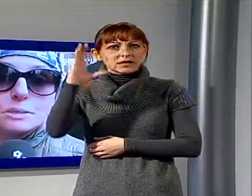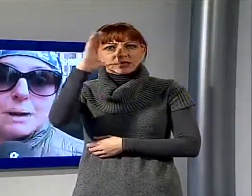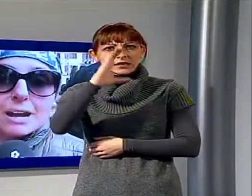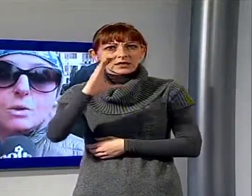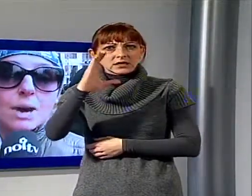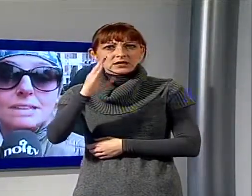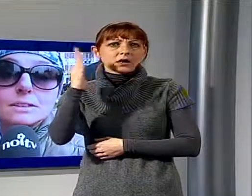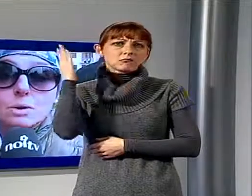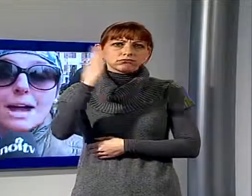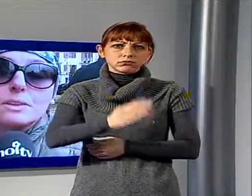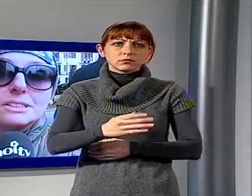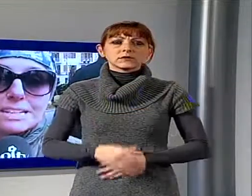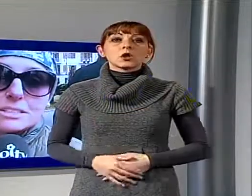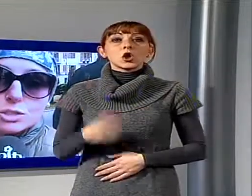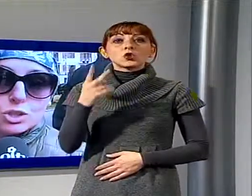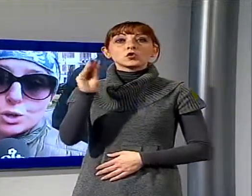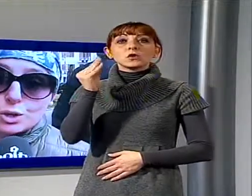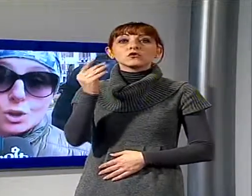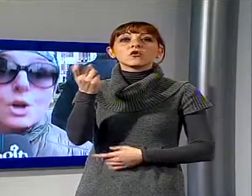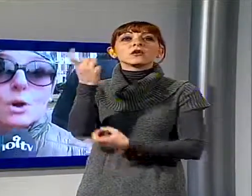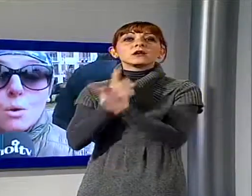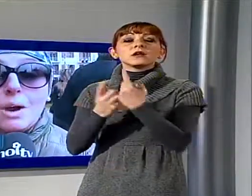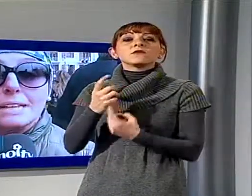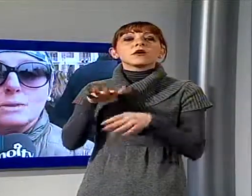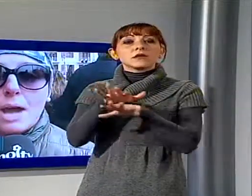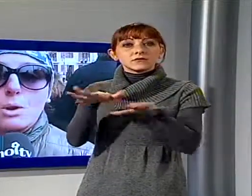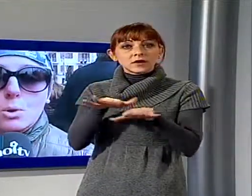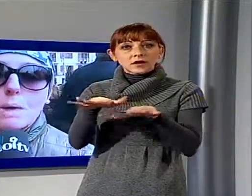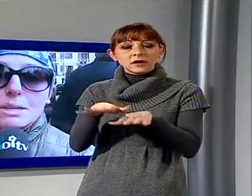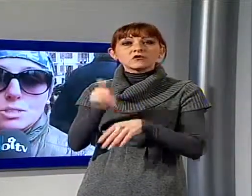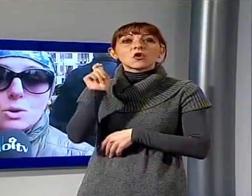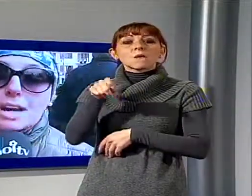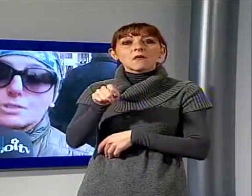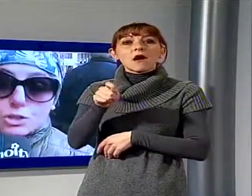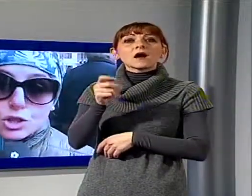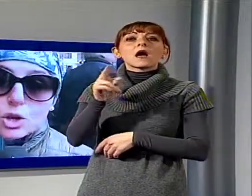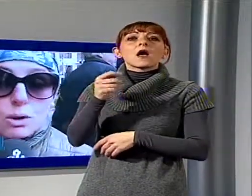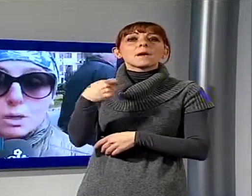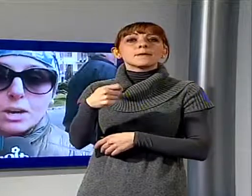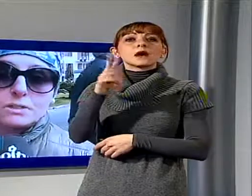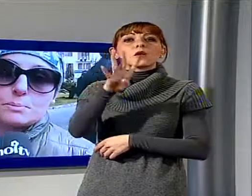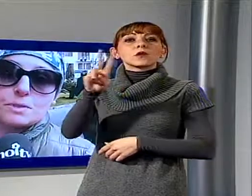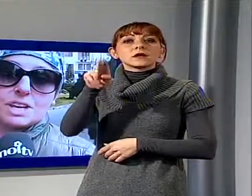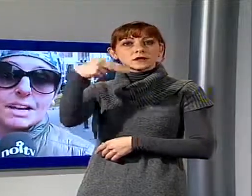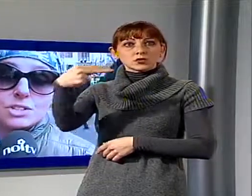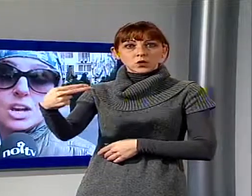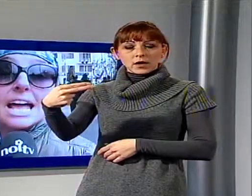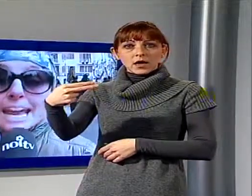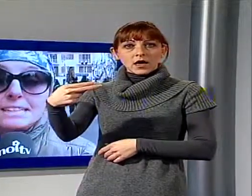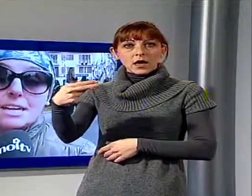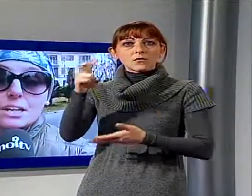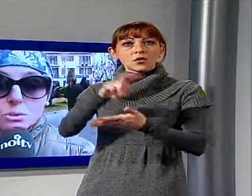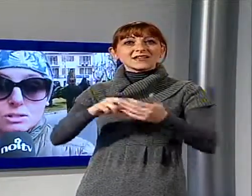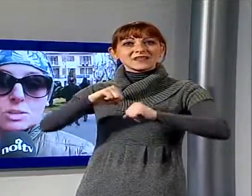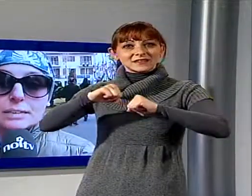notti pagano 42 euro di tassa di soggiorno. Con 42 euro una persona soggiorna una notte in più a Viareggio,